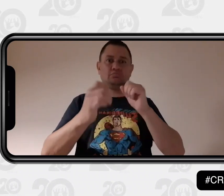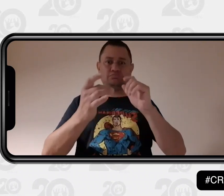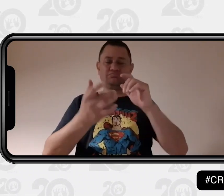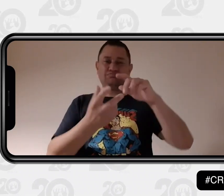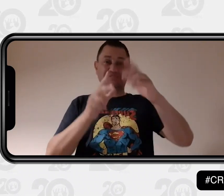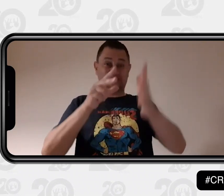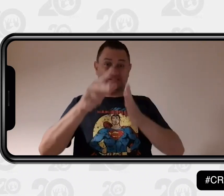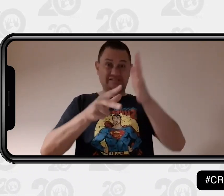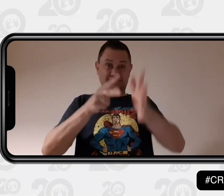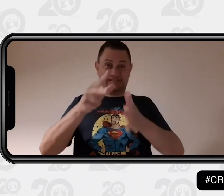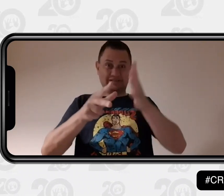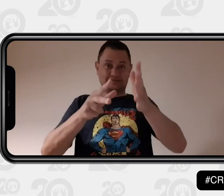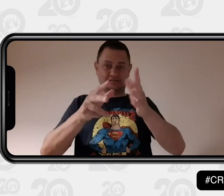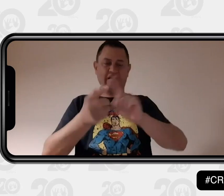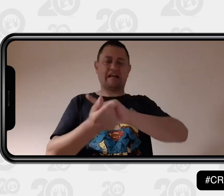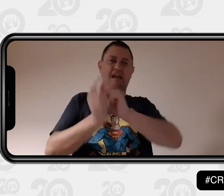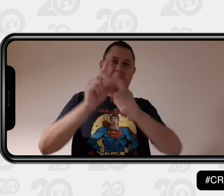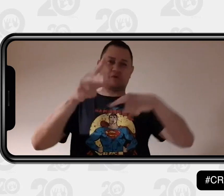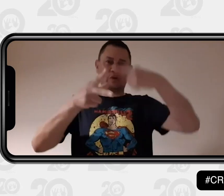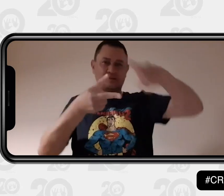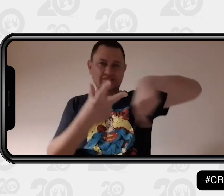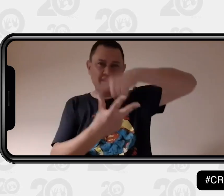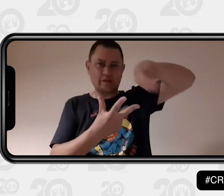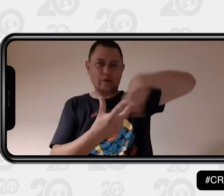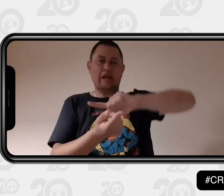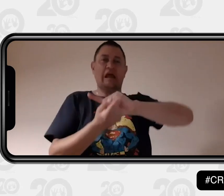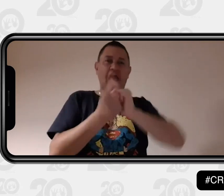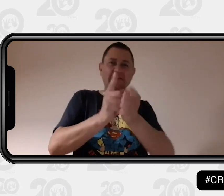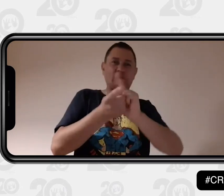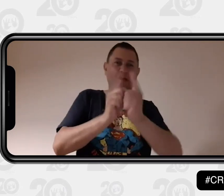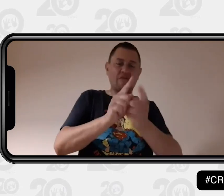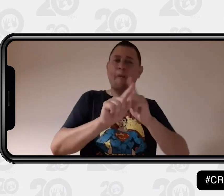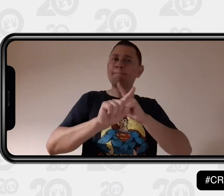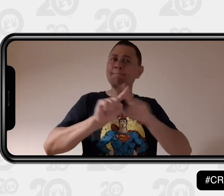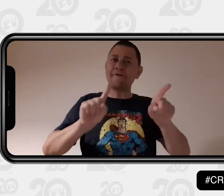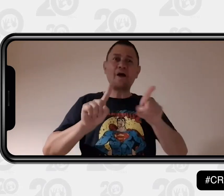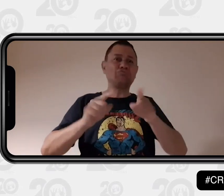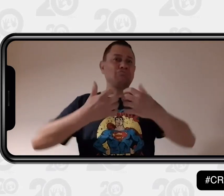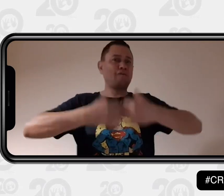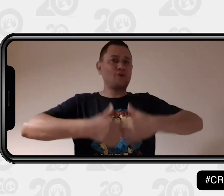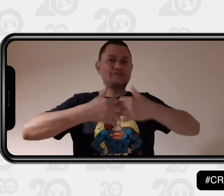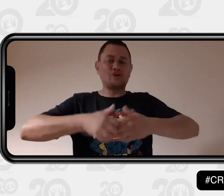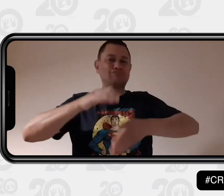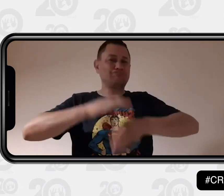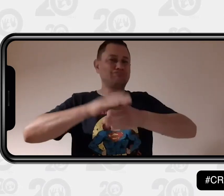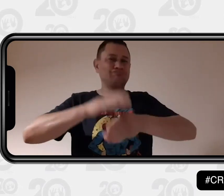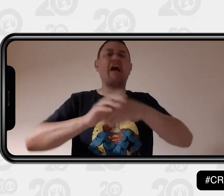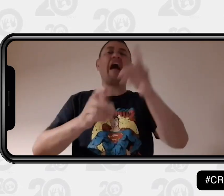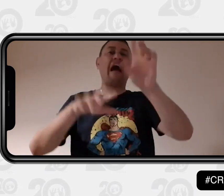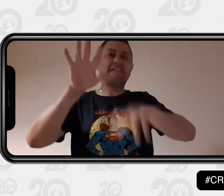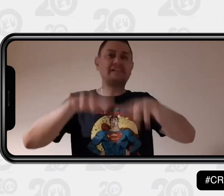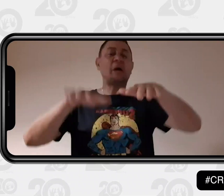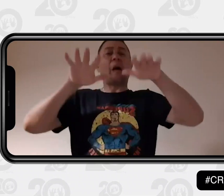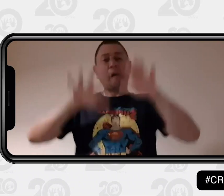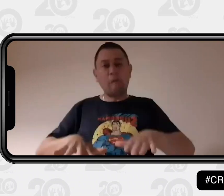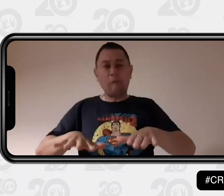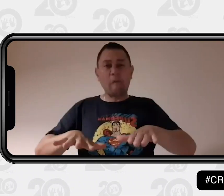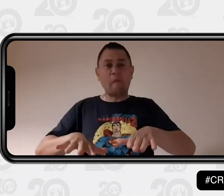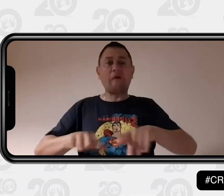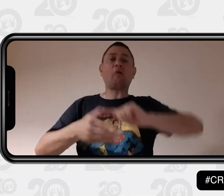laborales por medio del CIEL, bueno, sabemos que ha tenido diferentes señas, pero el funcionamiento ha sido muy bueno. A